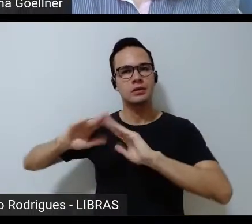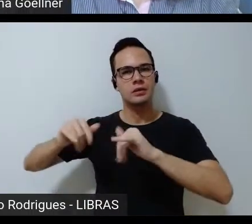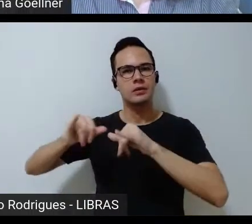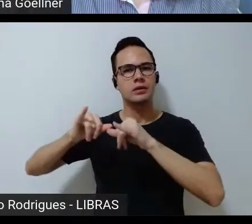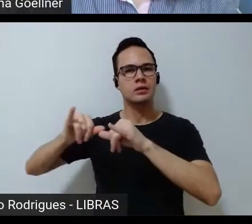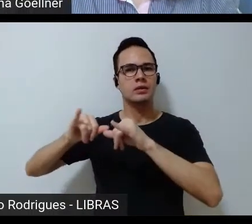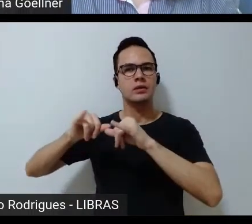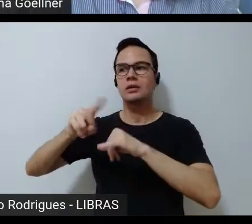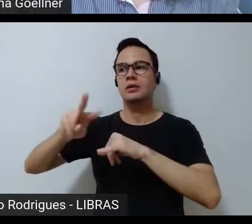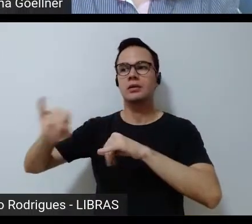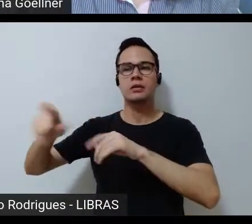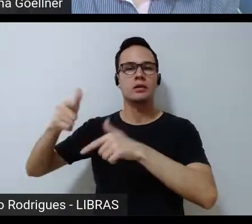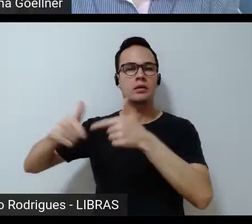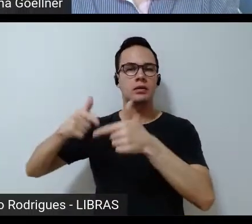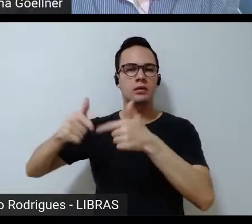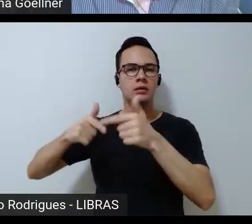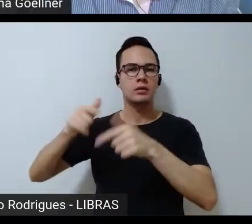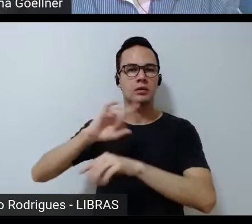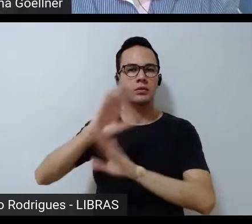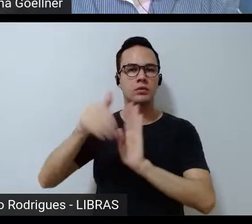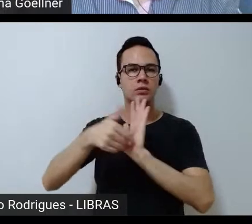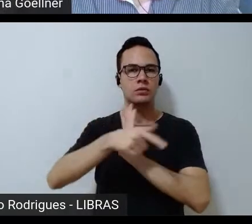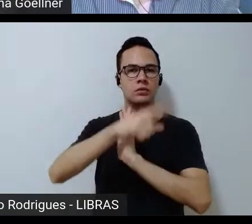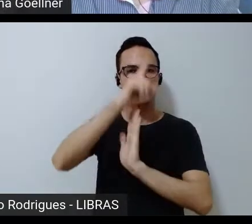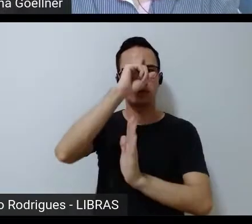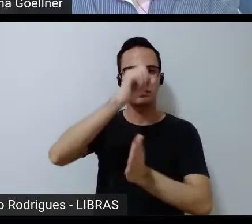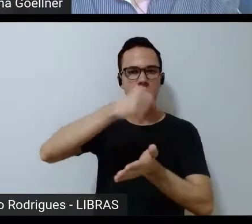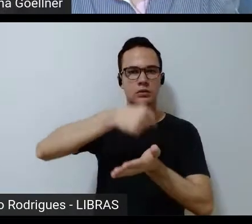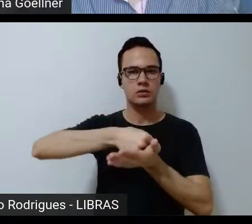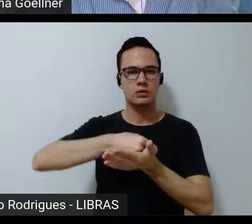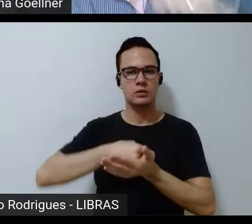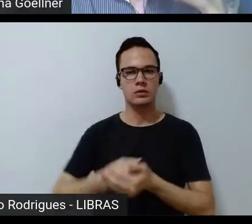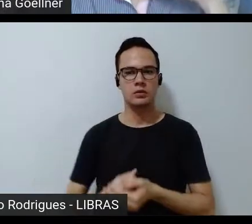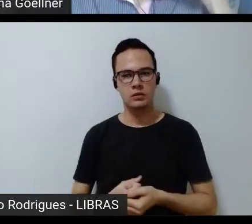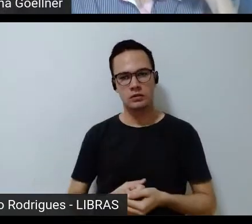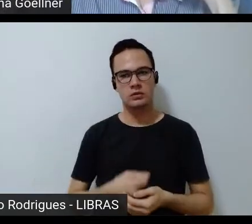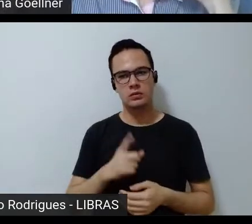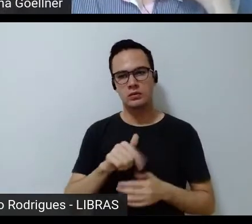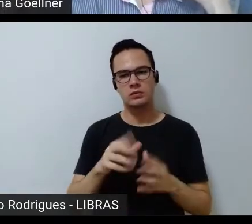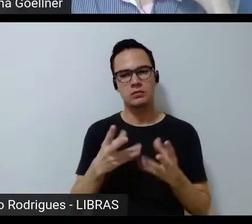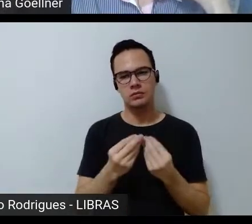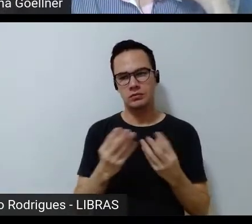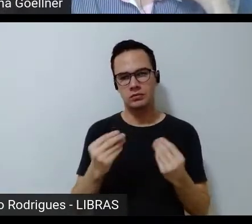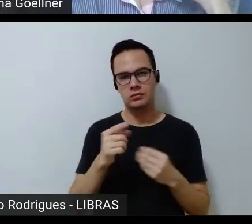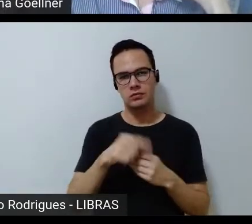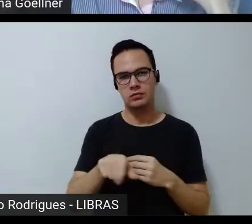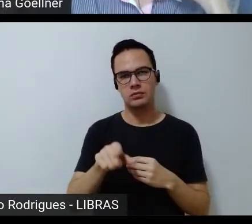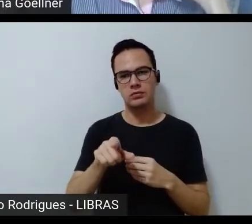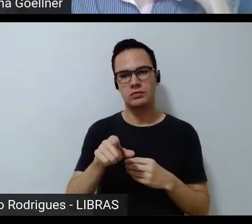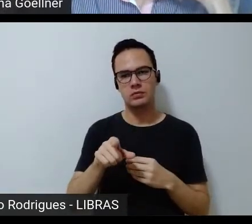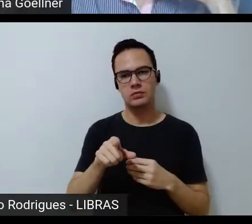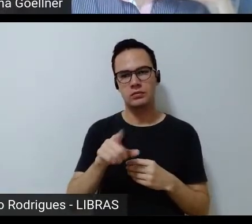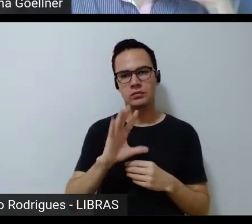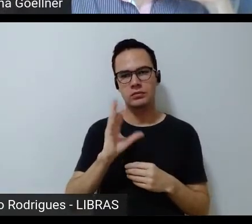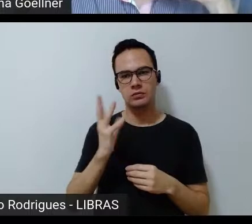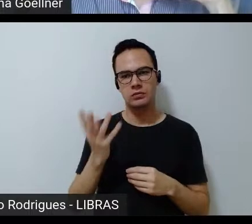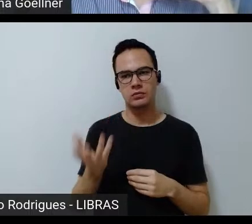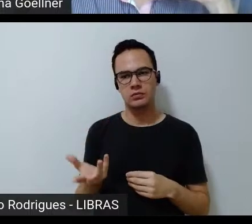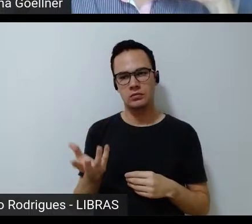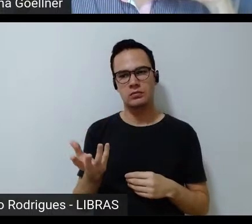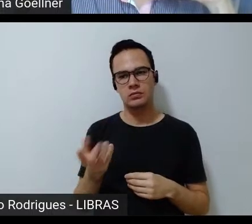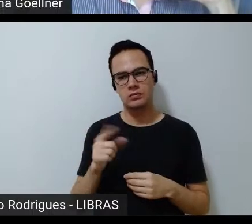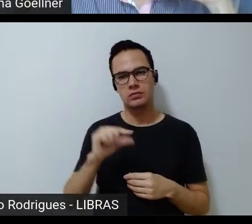quem vai trabalhar se todo mundo resolver partir ou pelo menos maior parte desse povo realmente partir por falta do mínimo